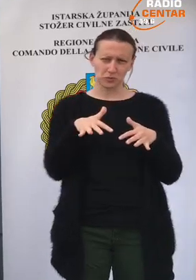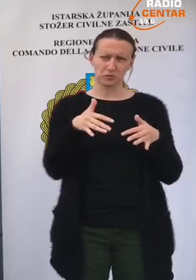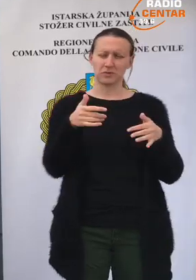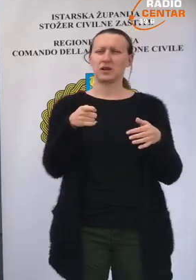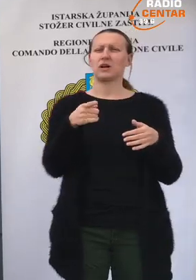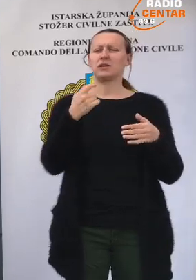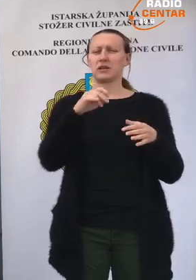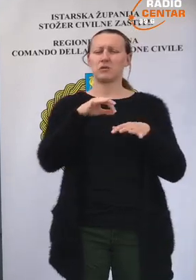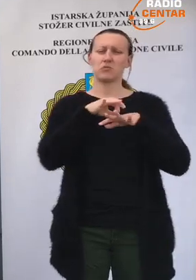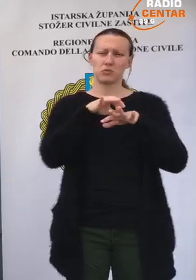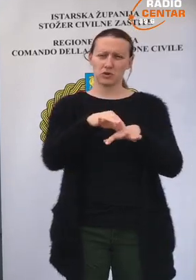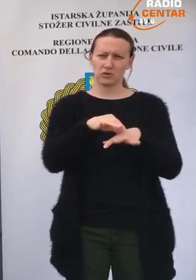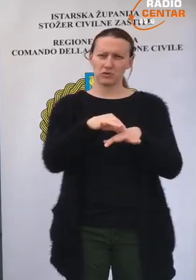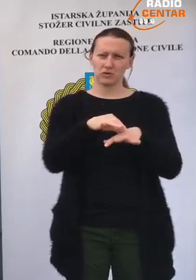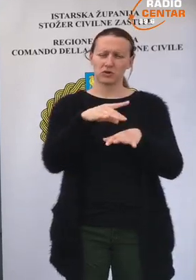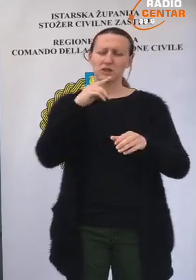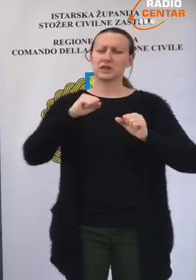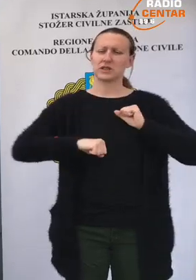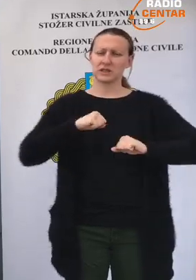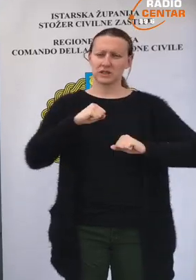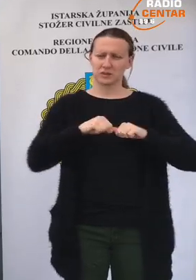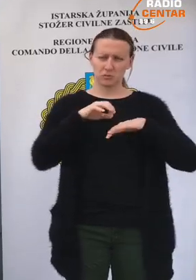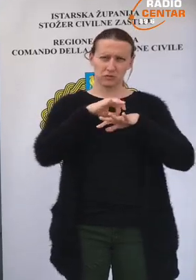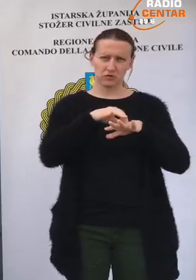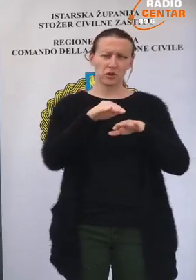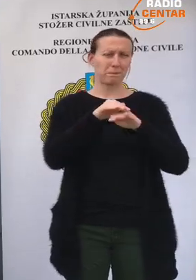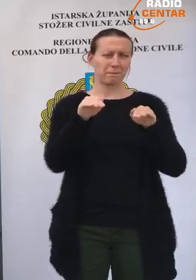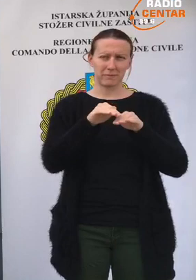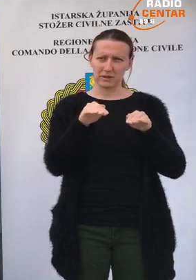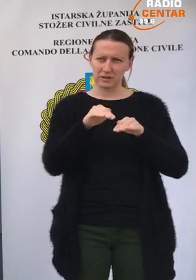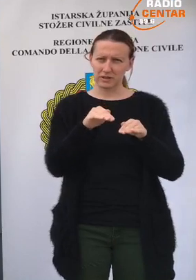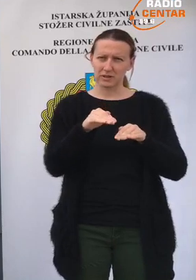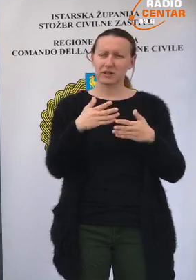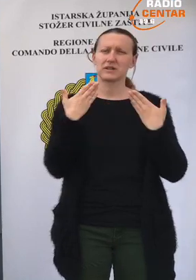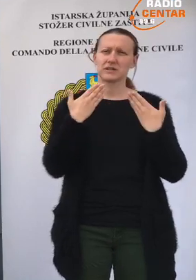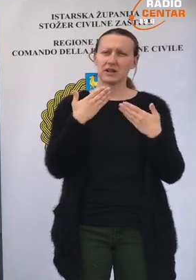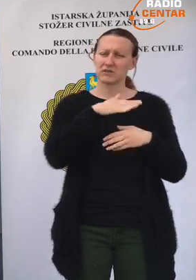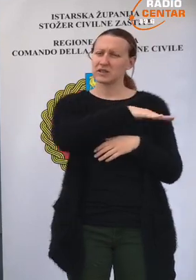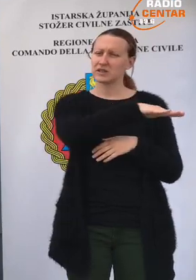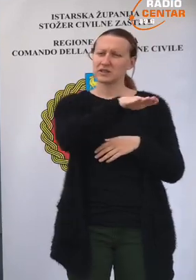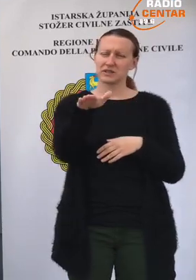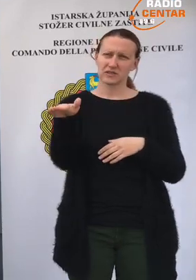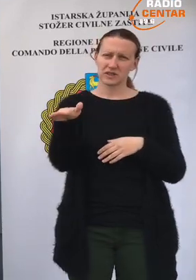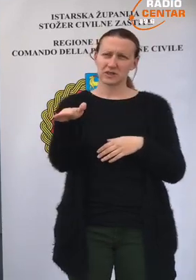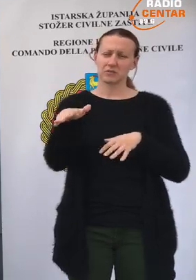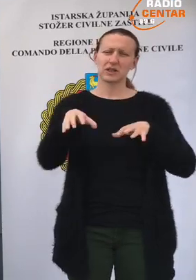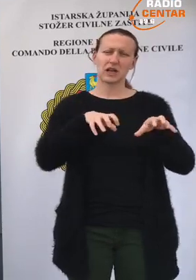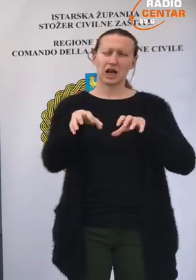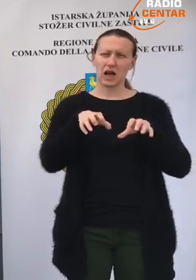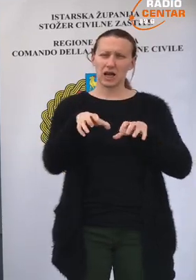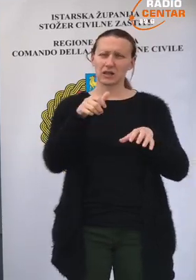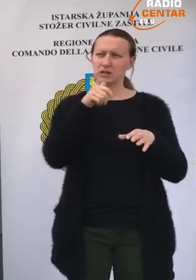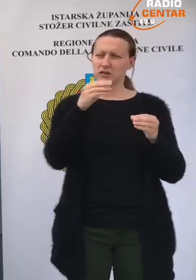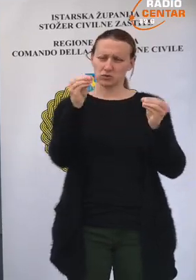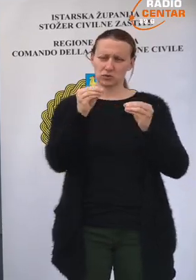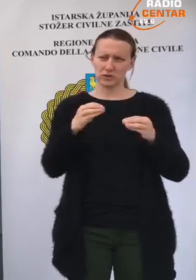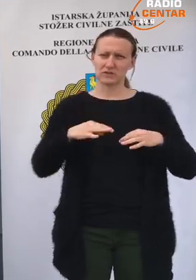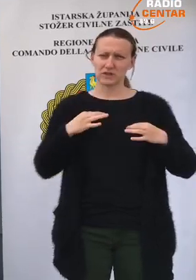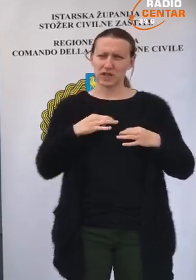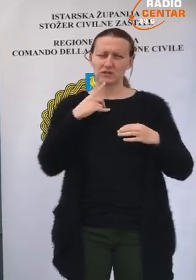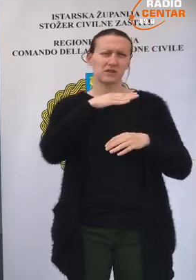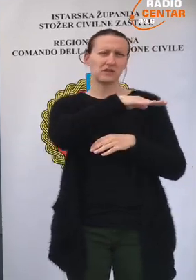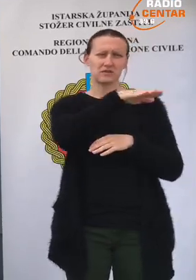građanima na provođenju i disciplini provođenju mjera, zahvala svim djelatnicima i sustava